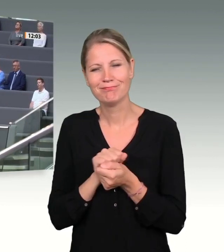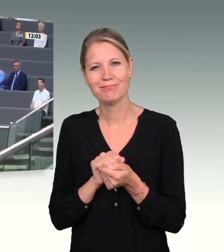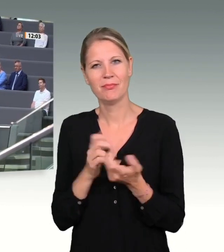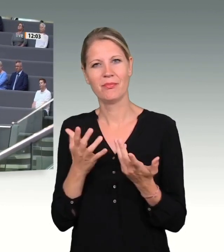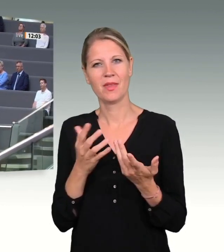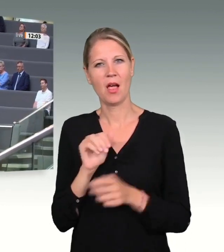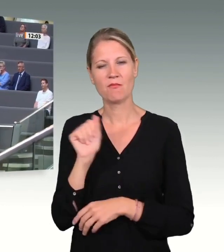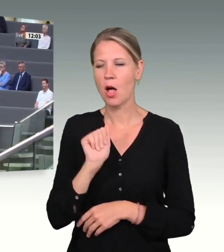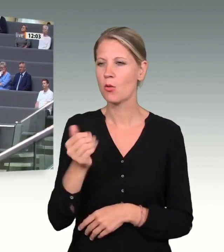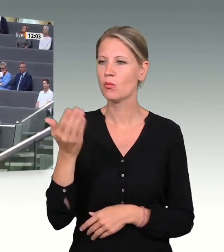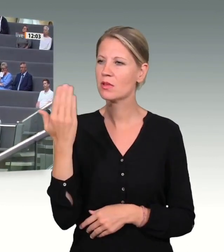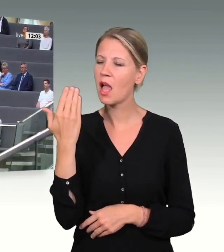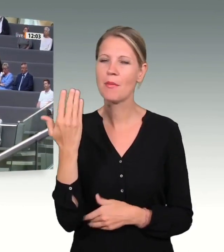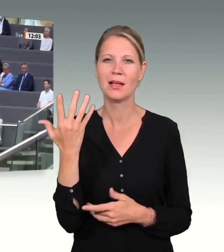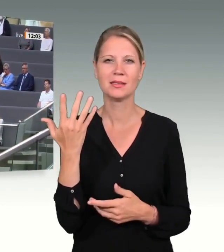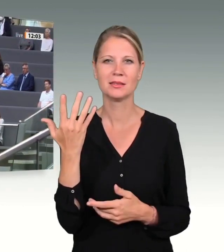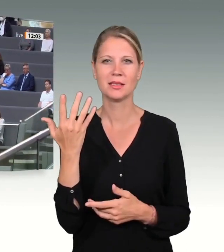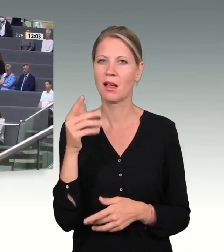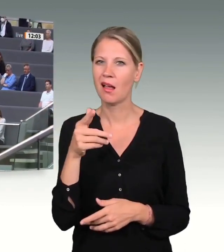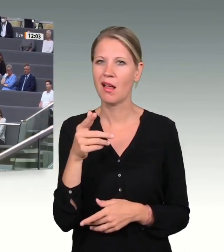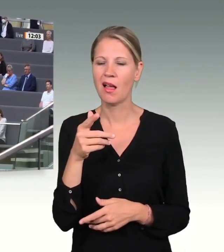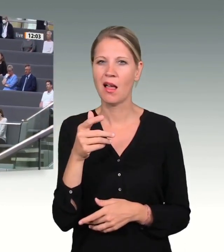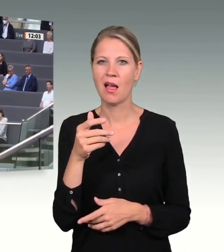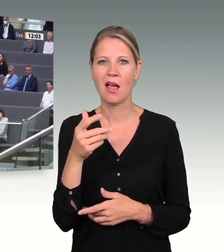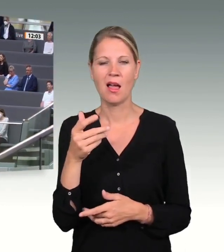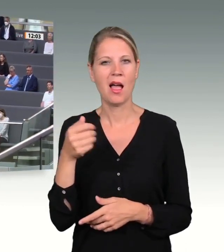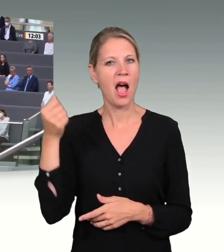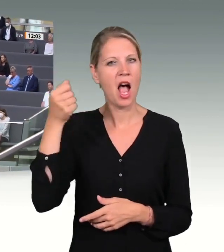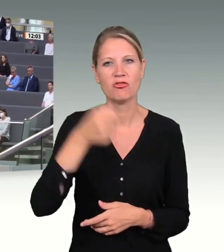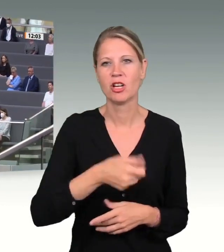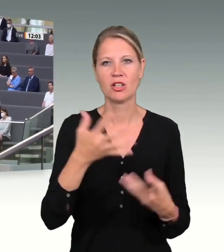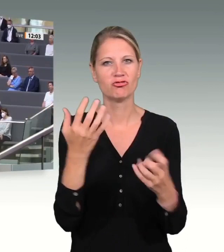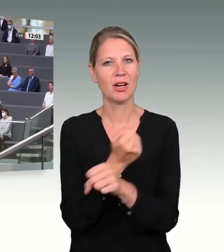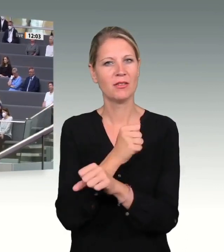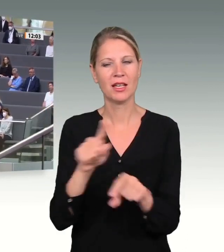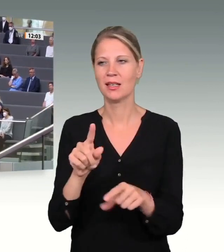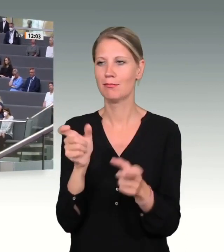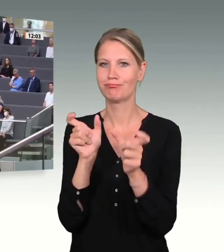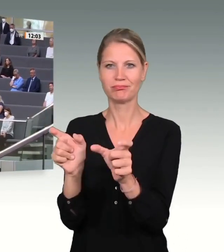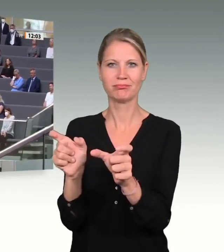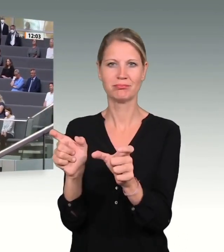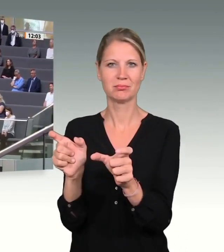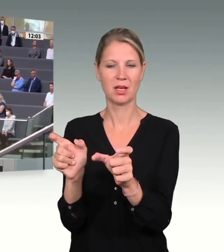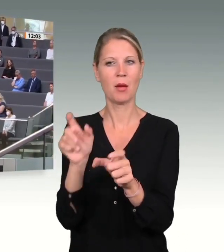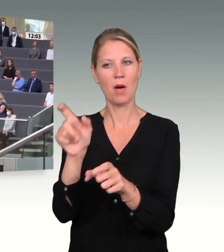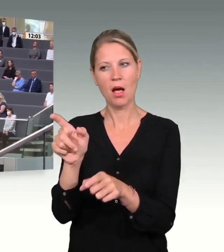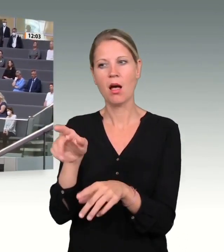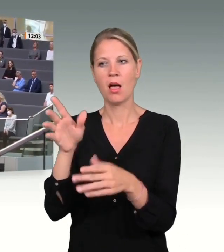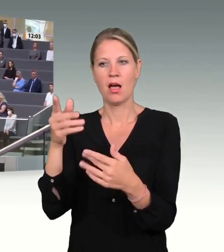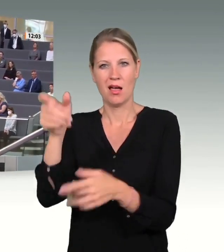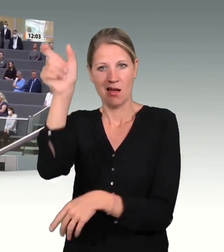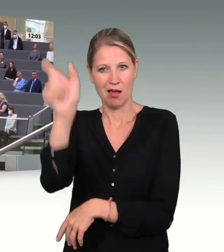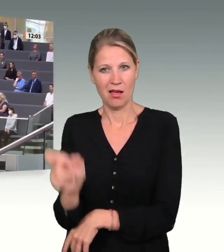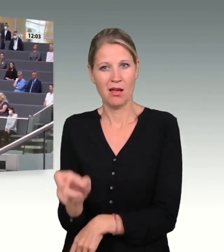der Täter den Sicherheitsbehörden als gefährlich bekannt war. Der